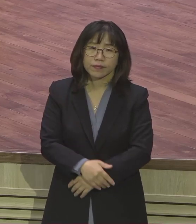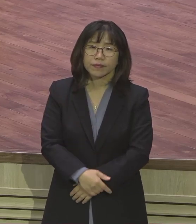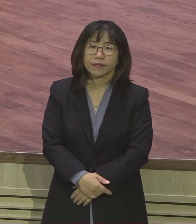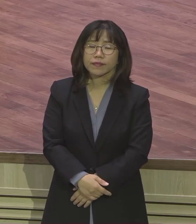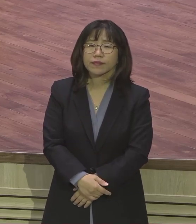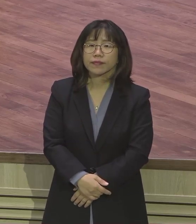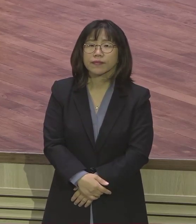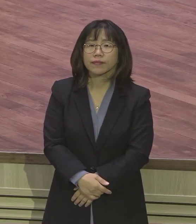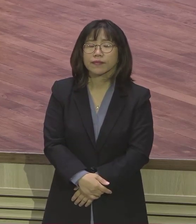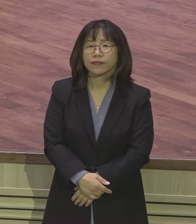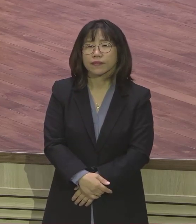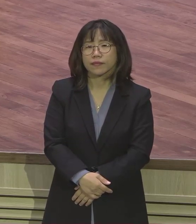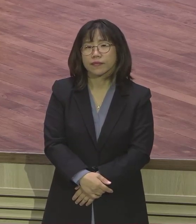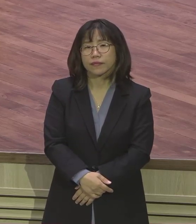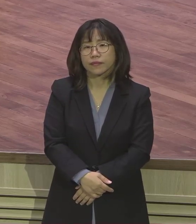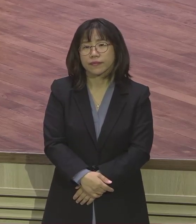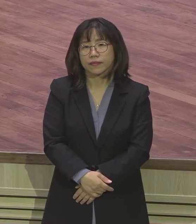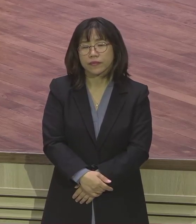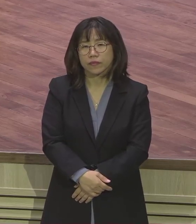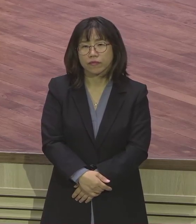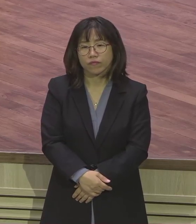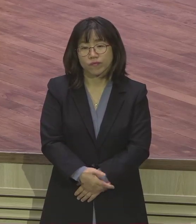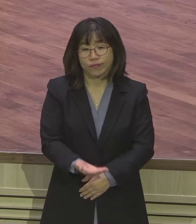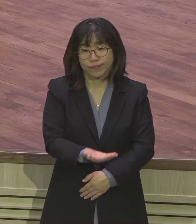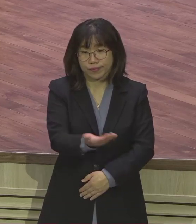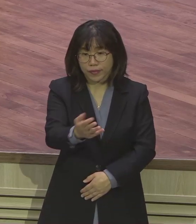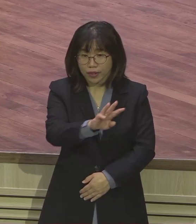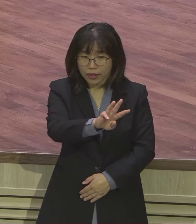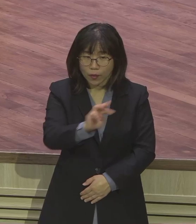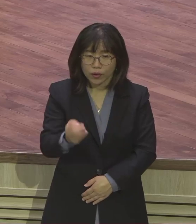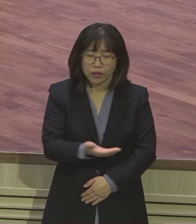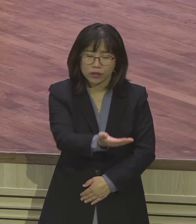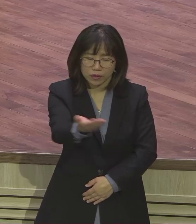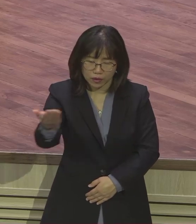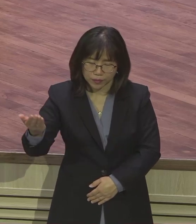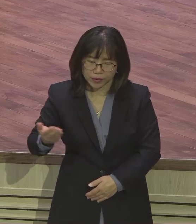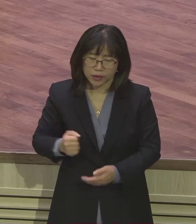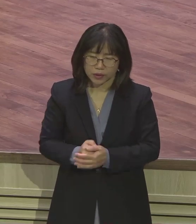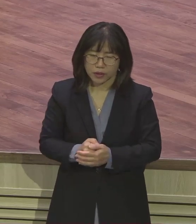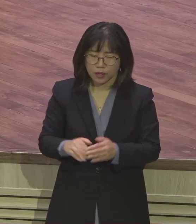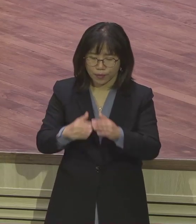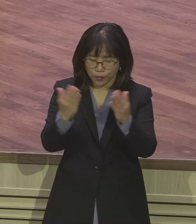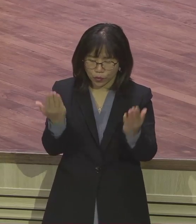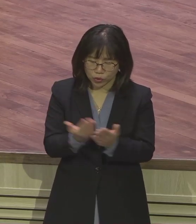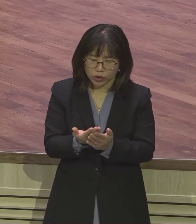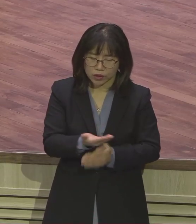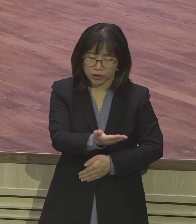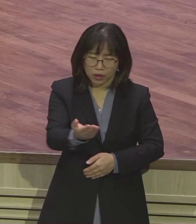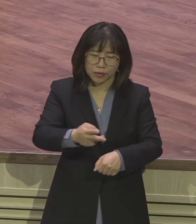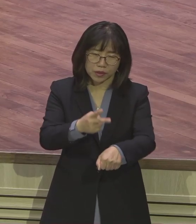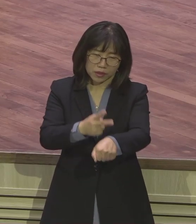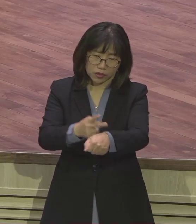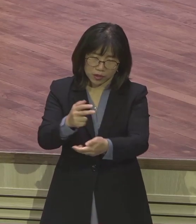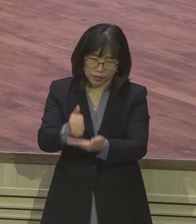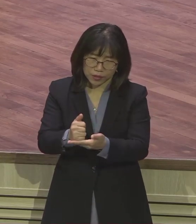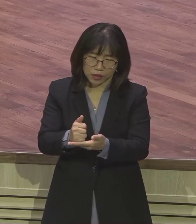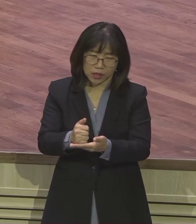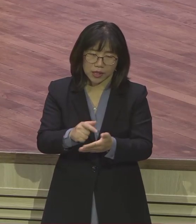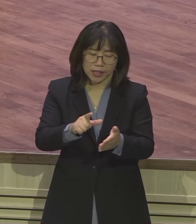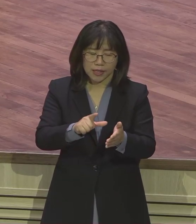여러분, 우리 영계의 모든 성도들, 영계의 모든 교사들 시혜적 삶을 가지고 은약 전달의 삶을 사시길